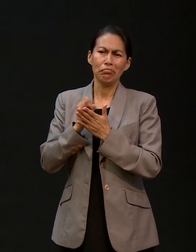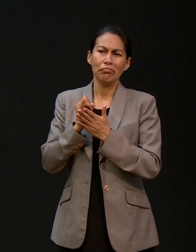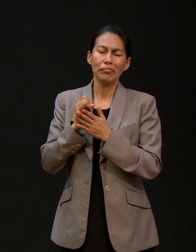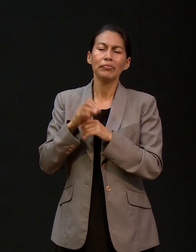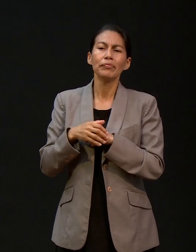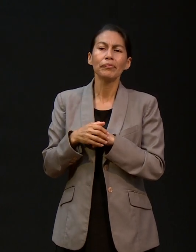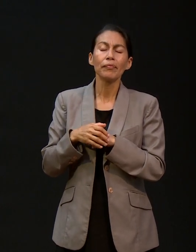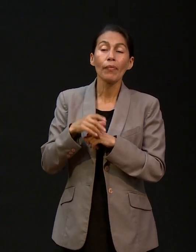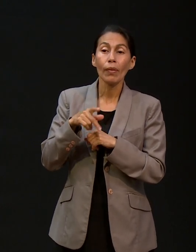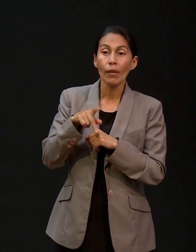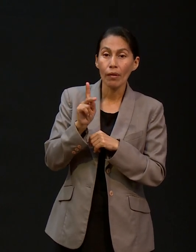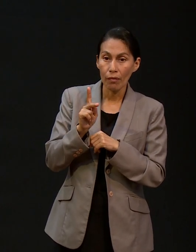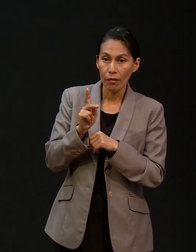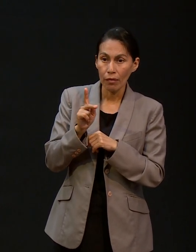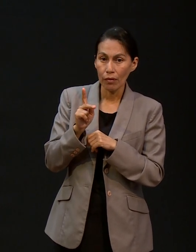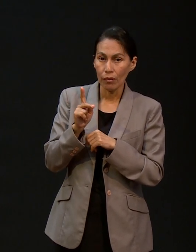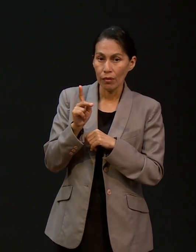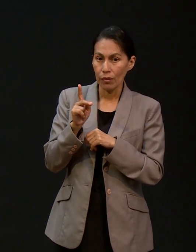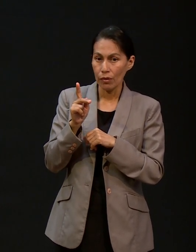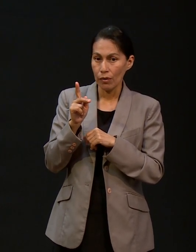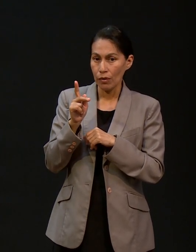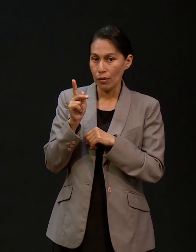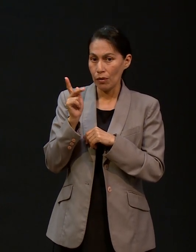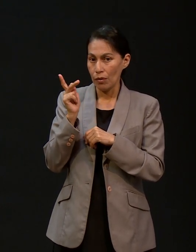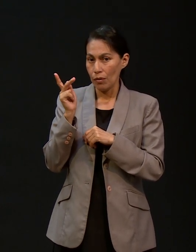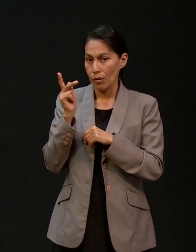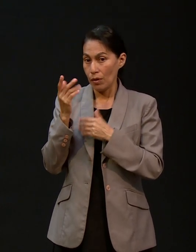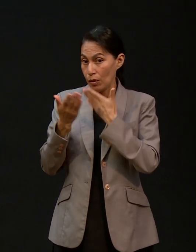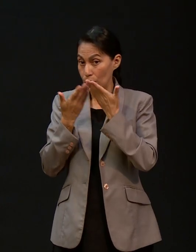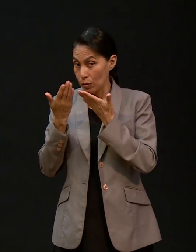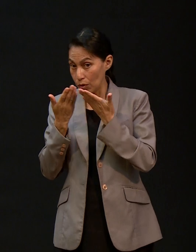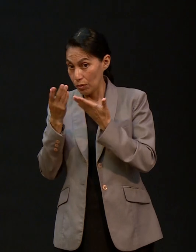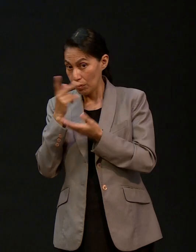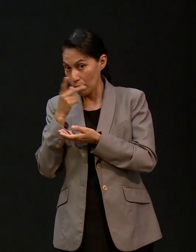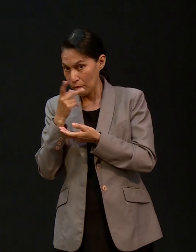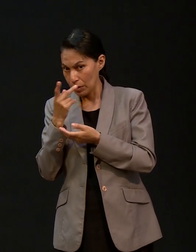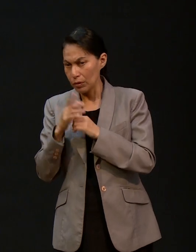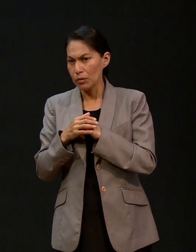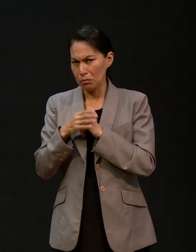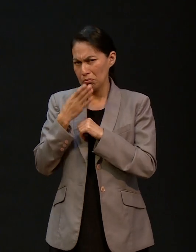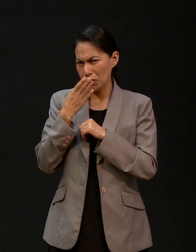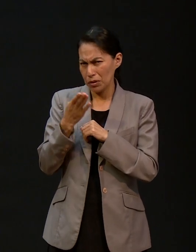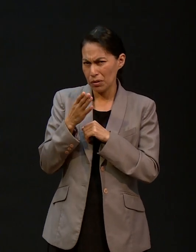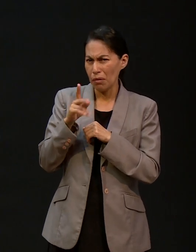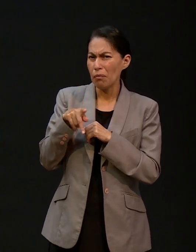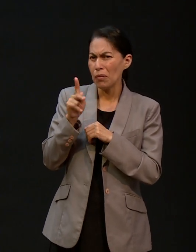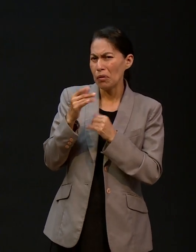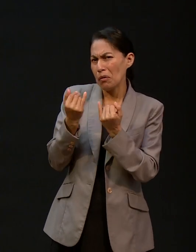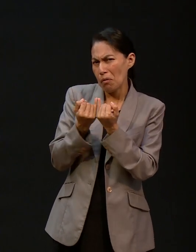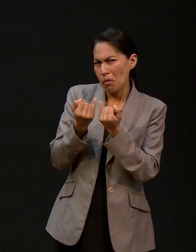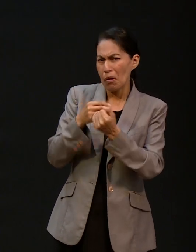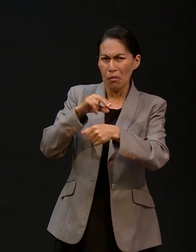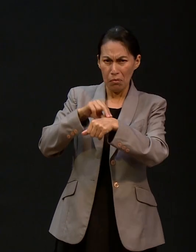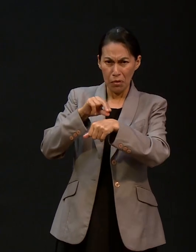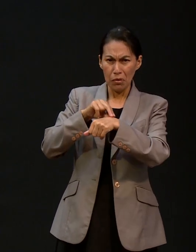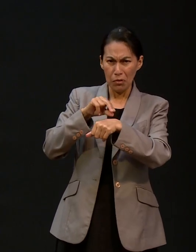mi idea que yo tenía. Pero no solamente era teología la posibilidad, sino también poder servir a Dios en